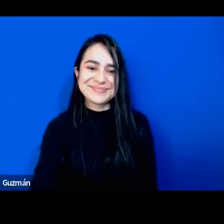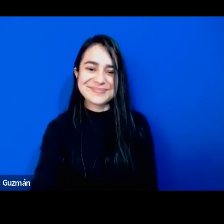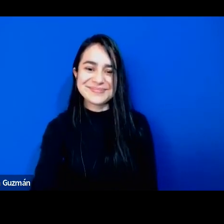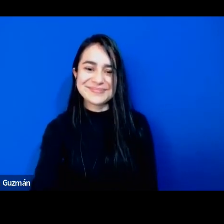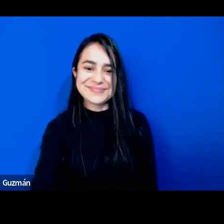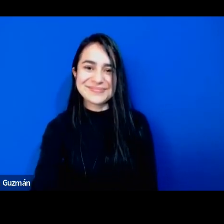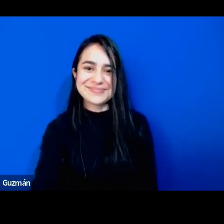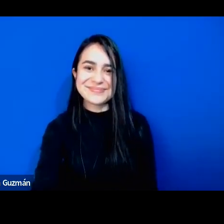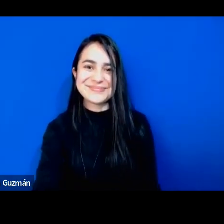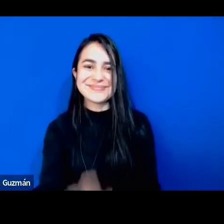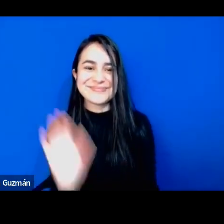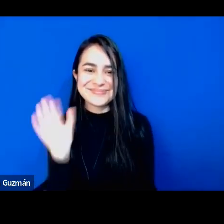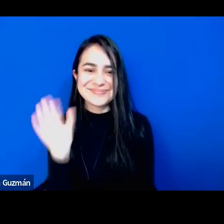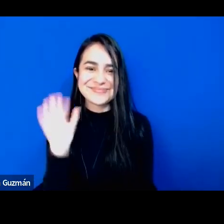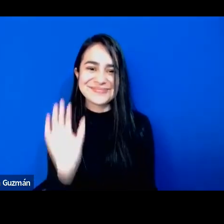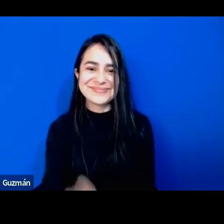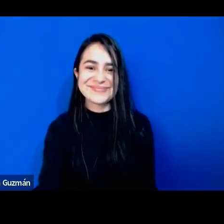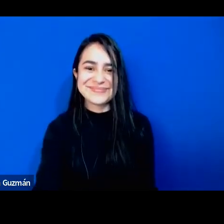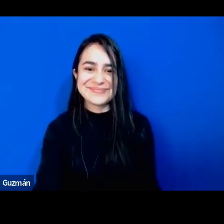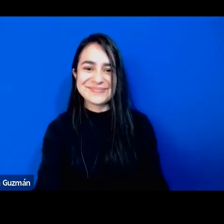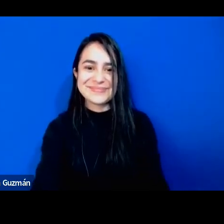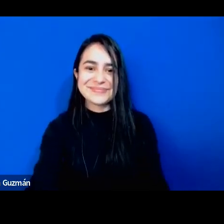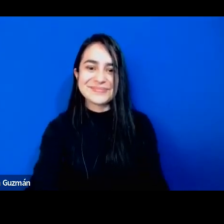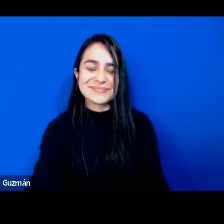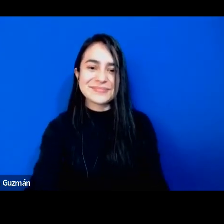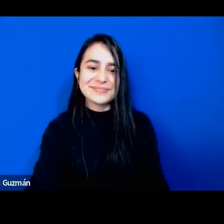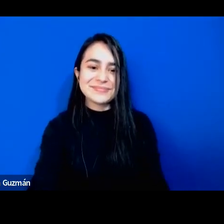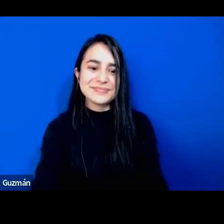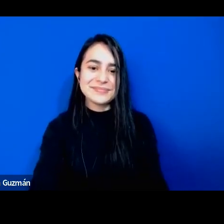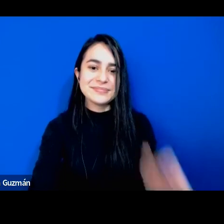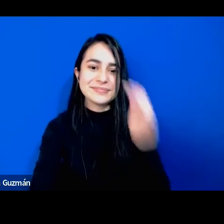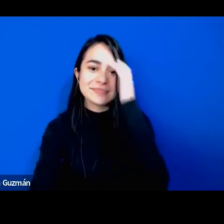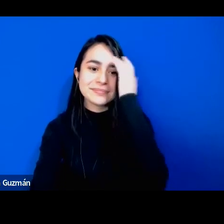Muchas gracias. Gracias. Gracias. Gracias.